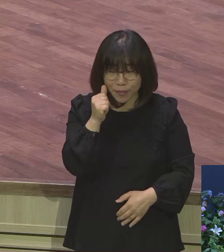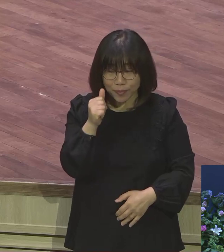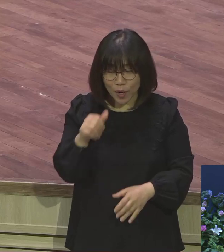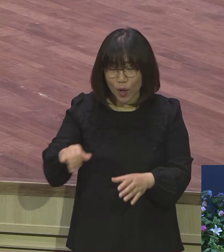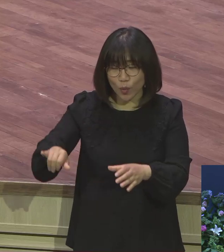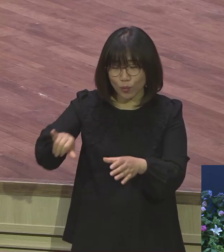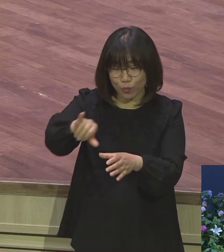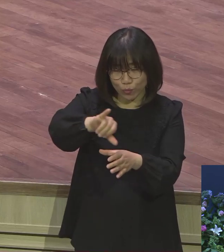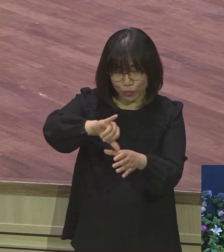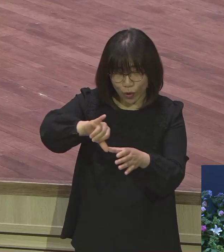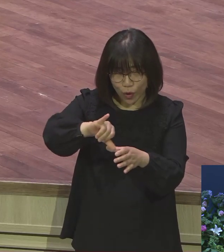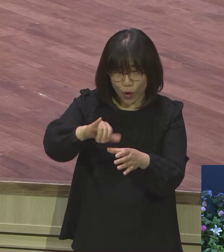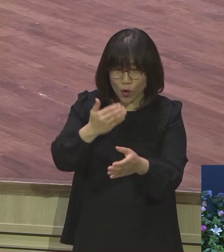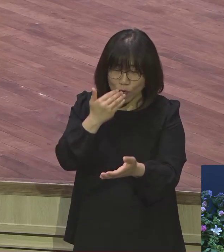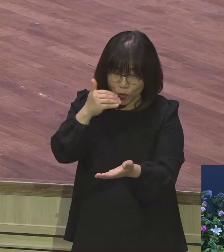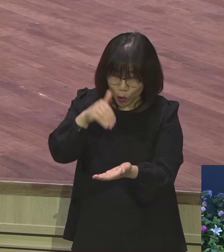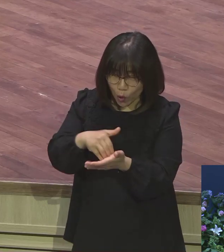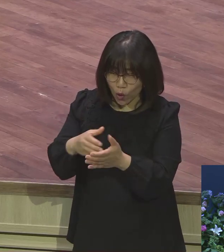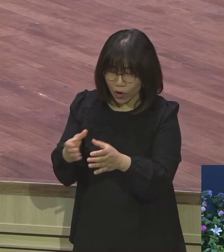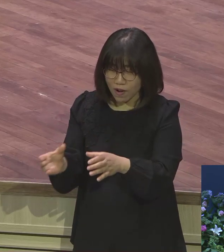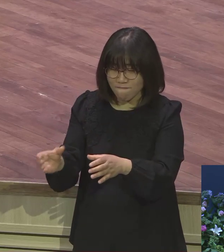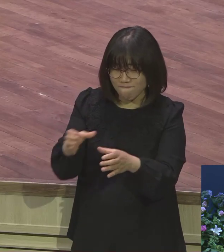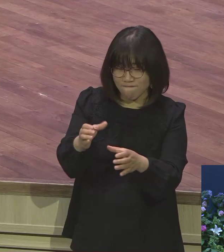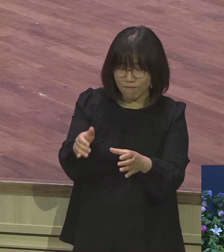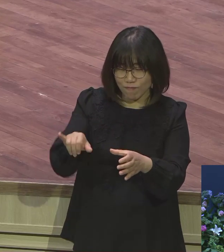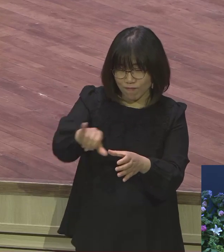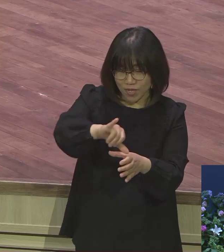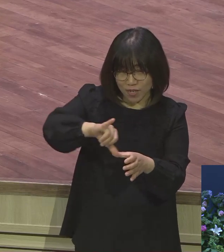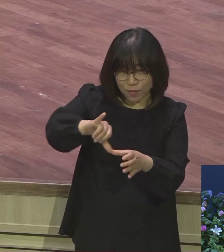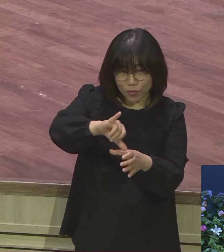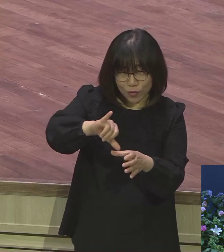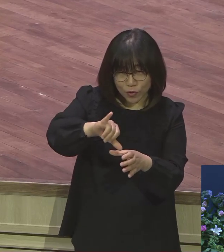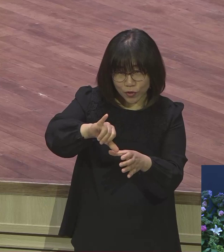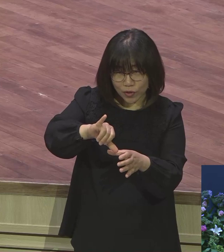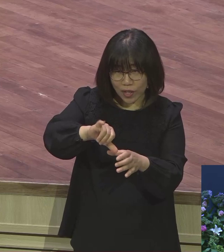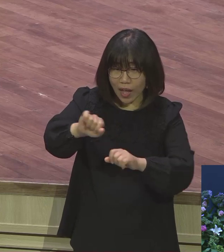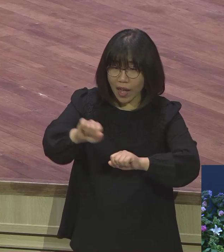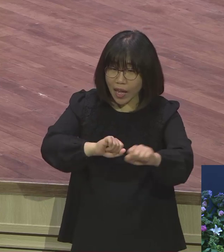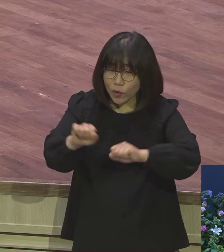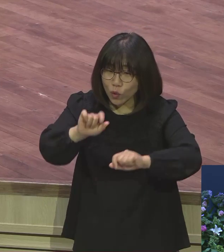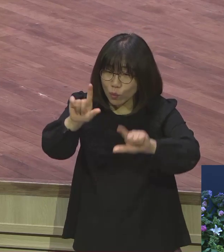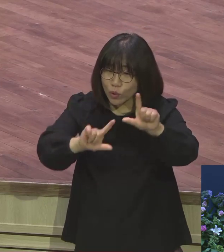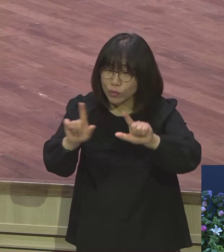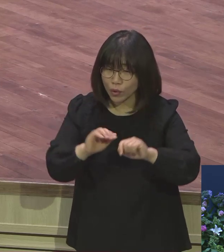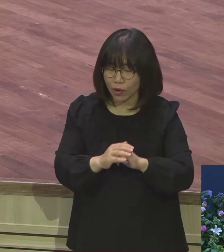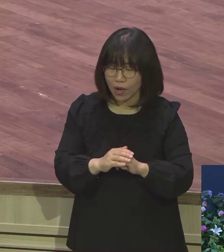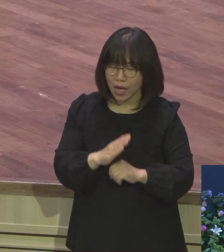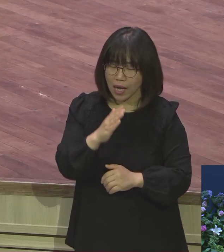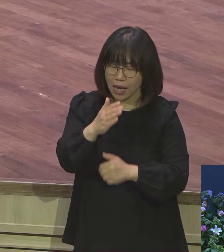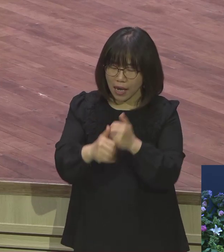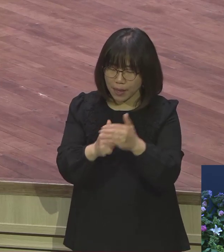기름 부었다 하나님과 진정으로 만난 그 현장